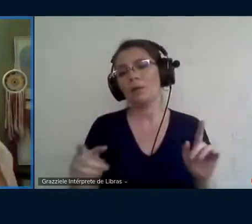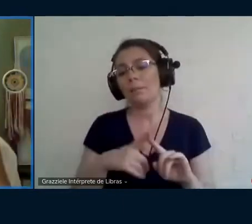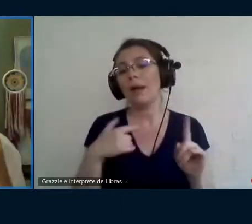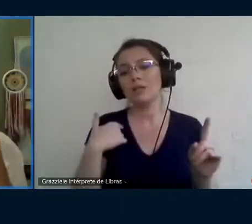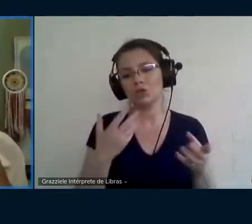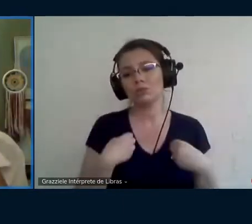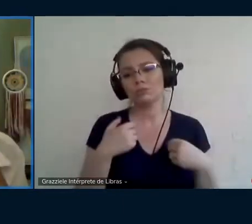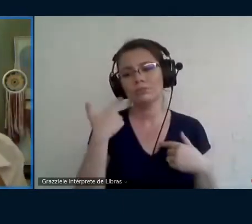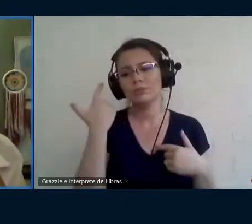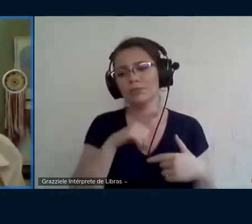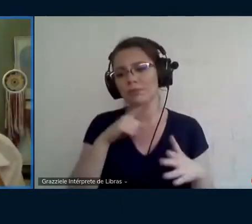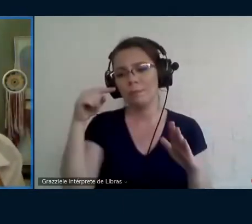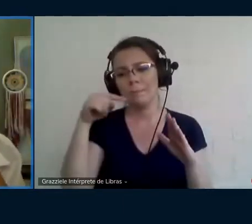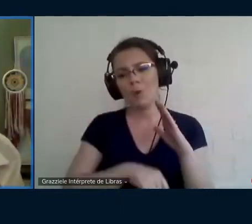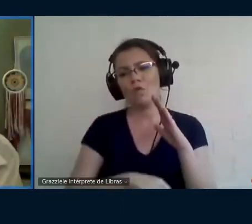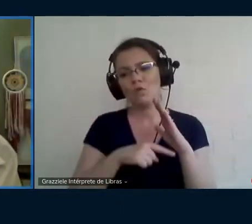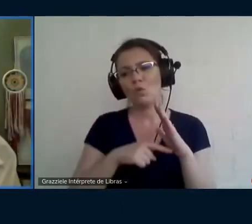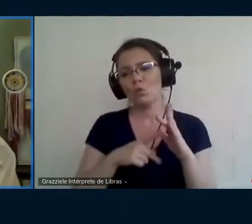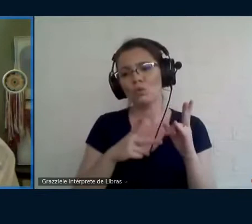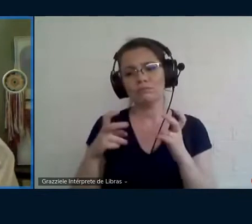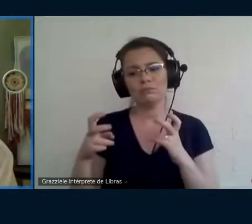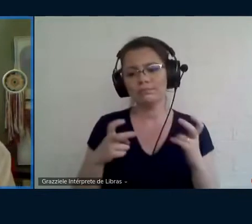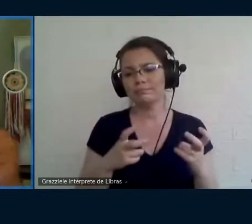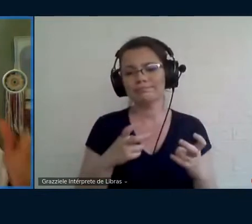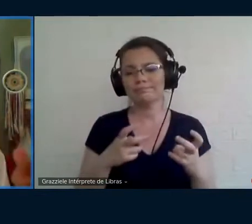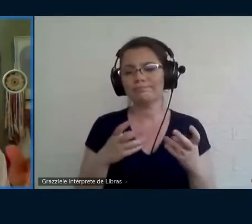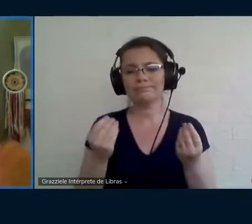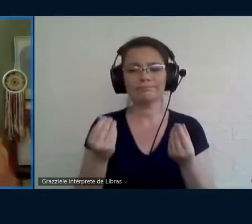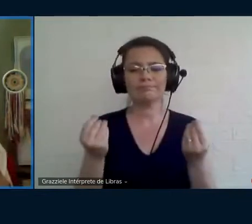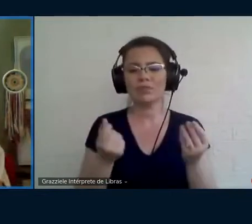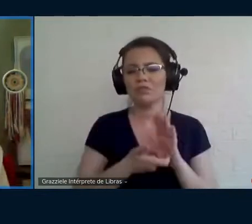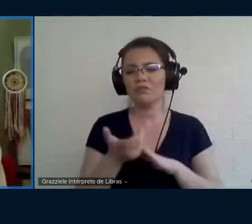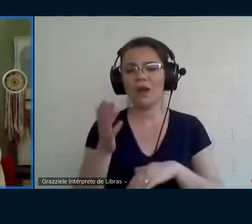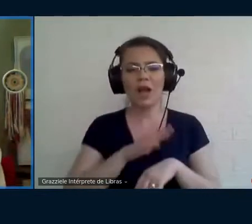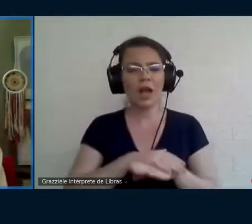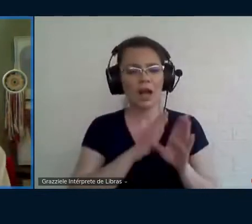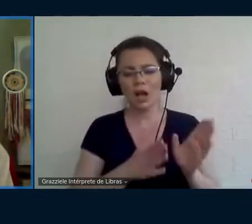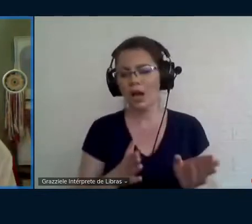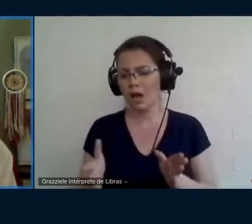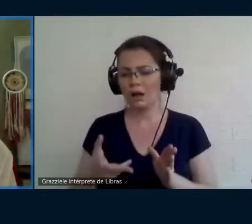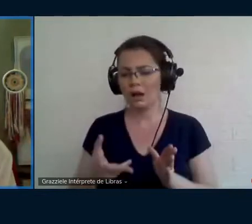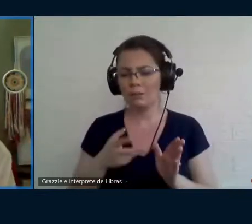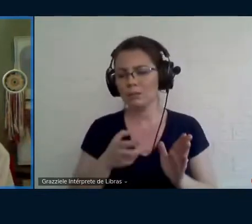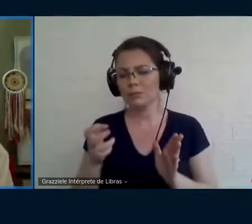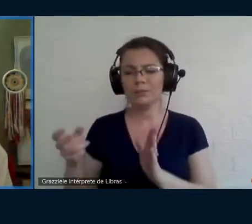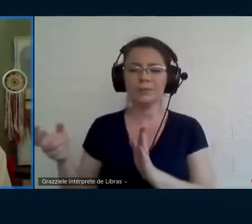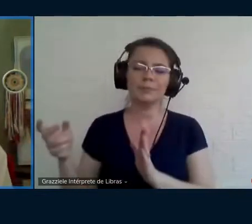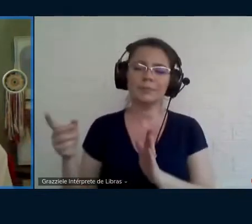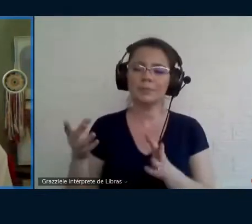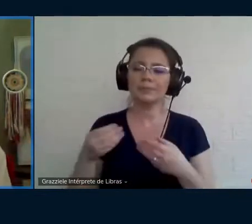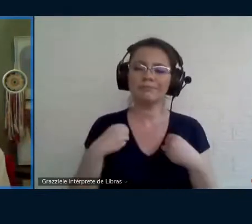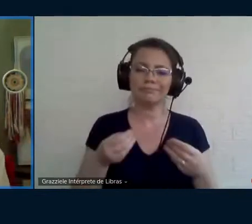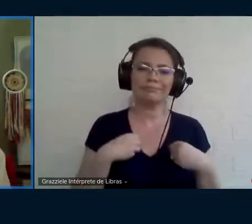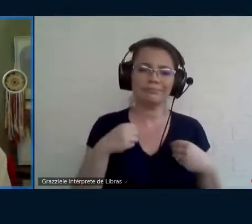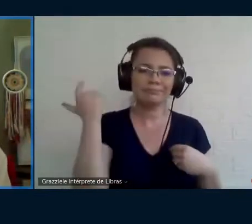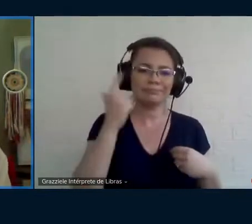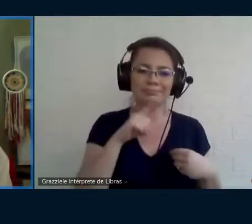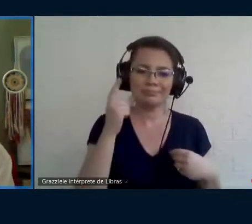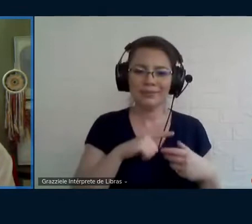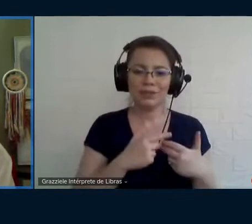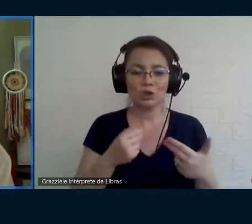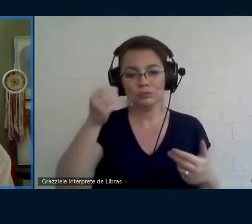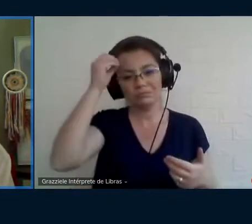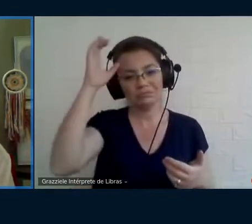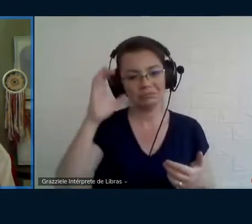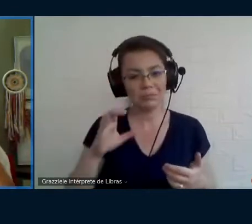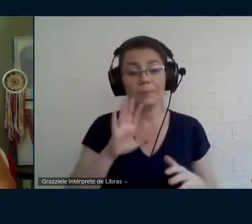profundidade em alguns momentos da tese em um ou em outro em outro tema. O primeiro deles é a questão